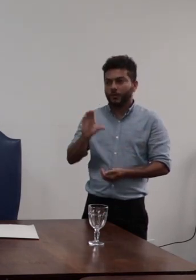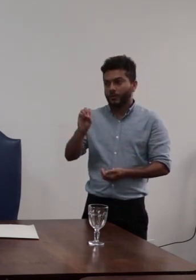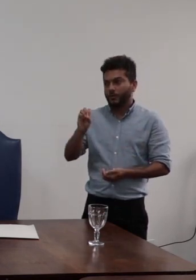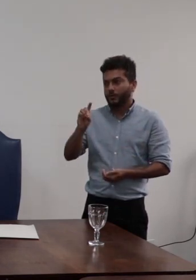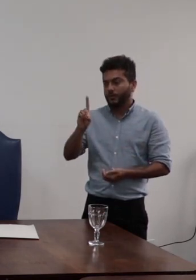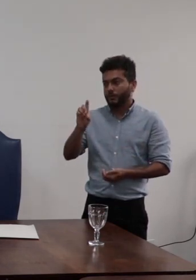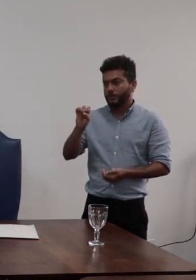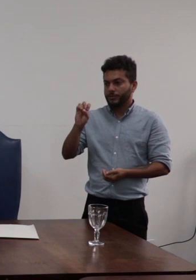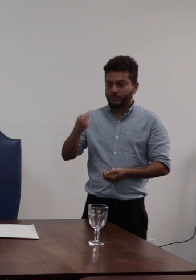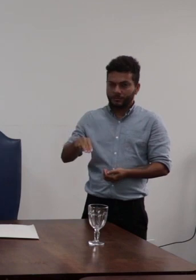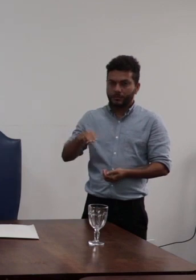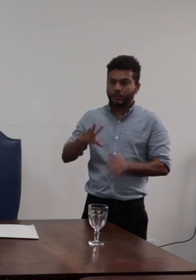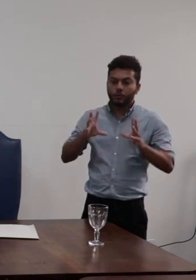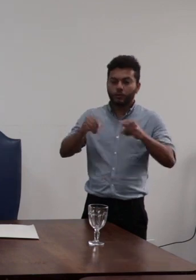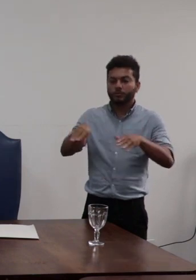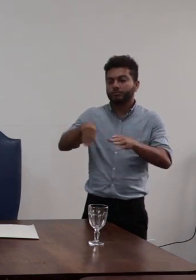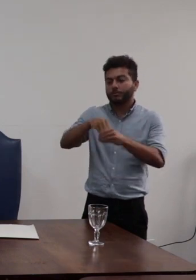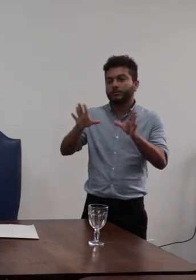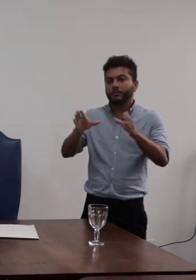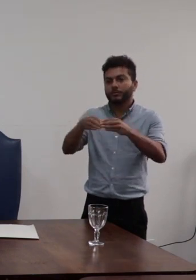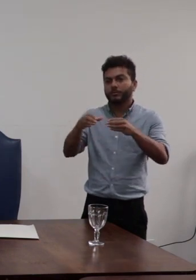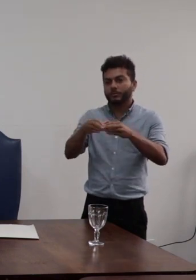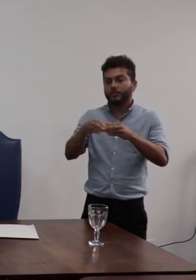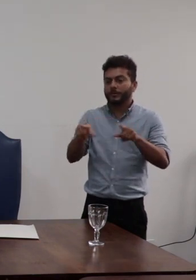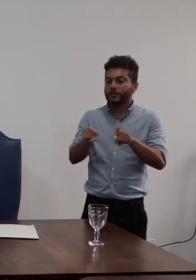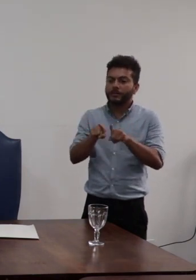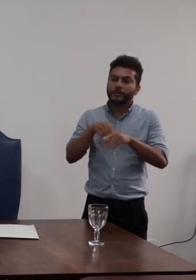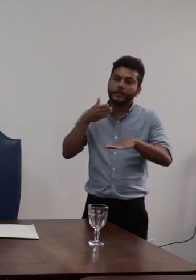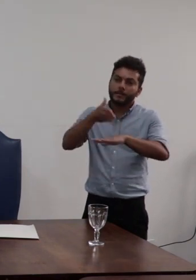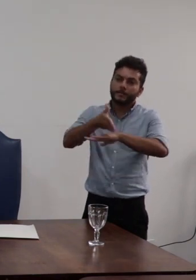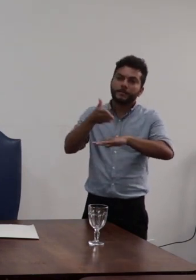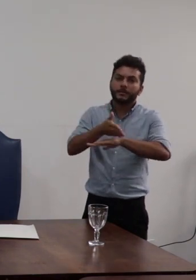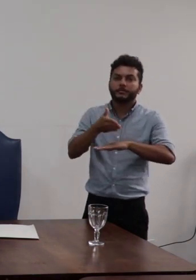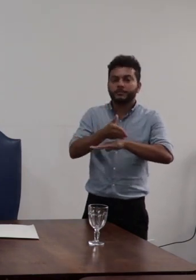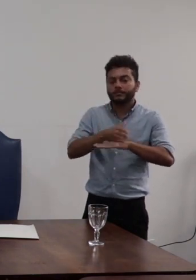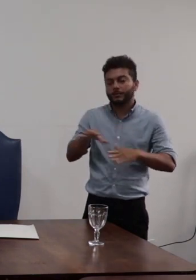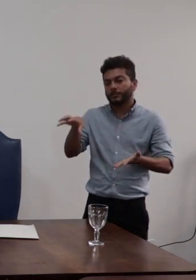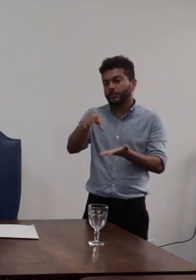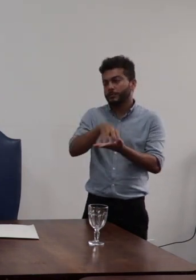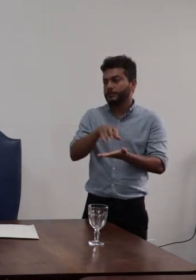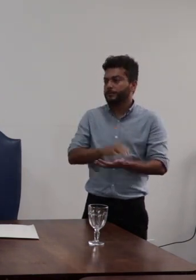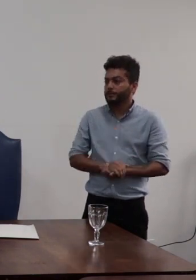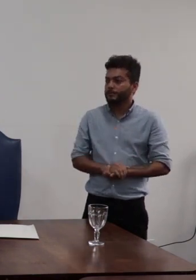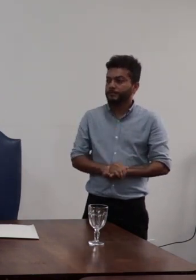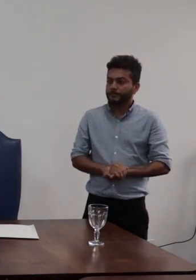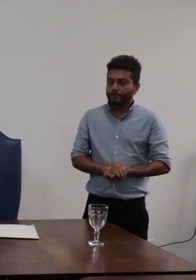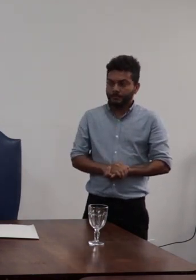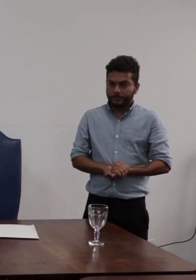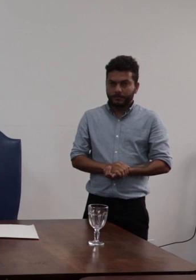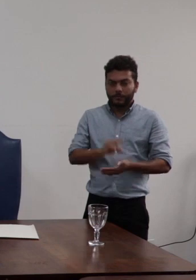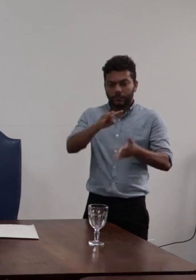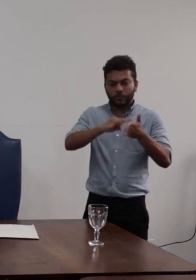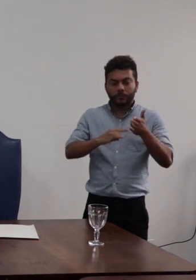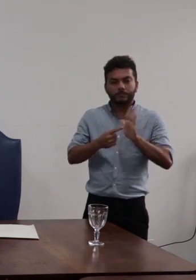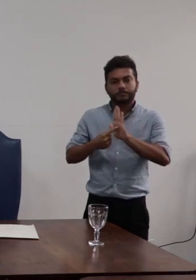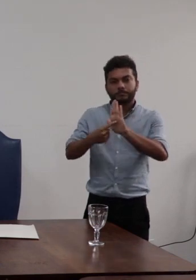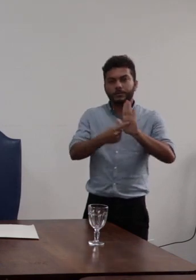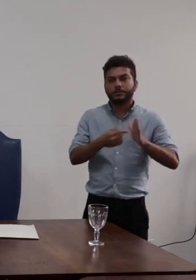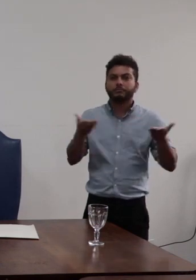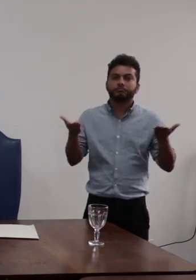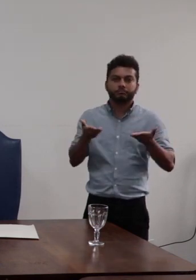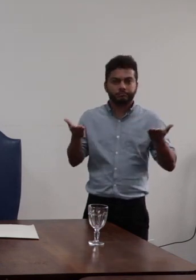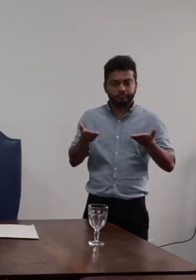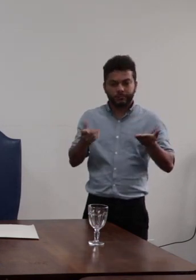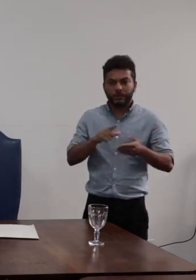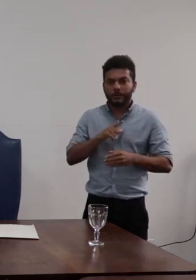essa equipe e a participação de nosso centro eu acho que o documento apresentado agora ele faz